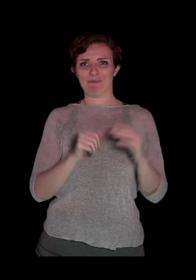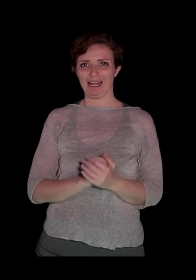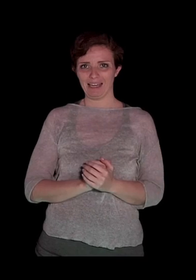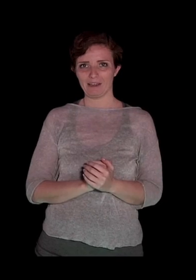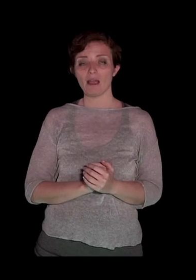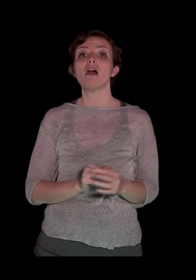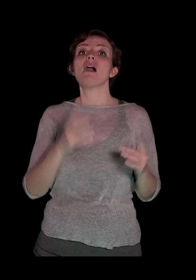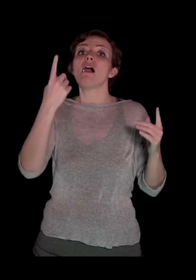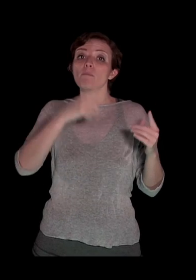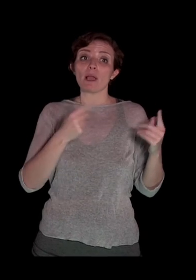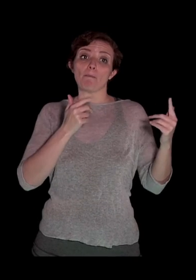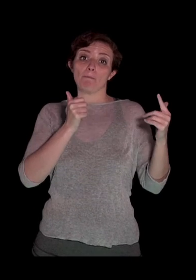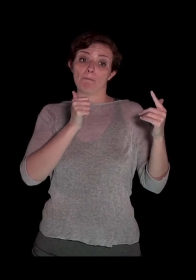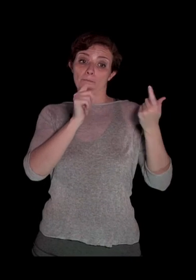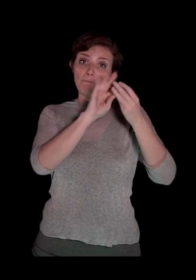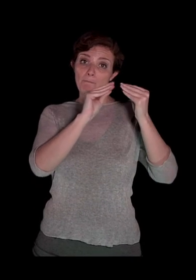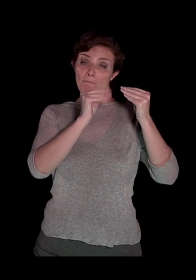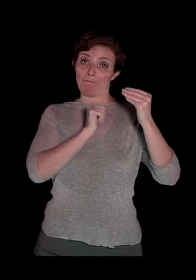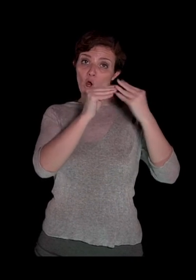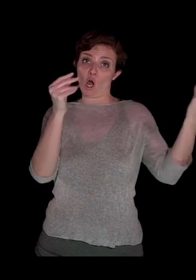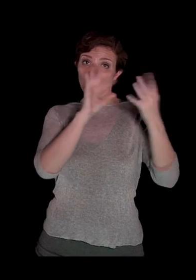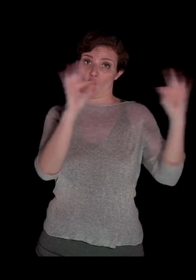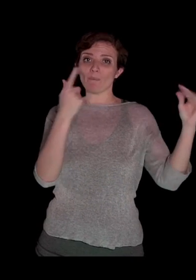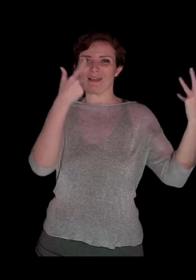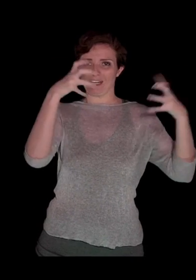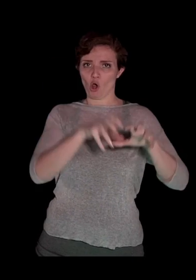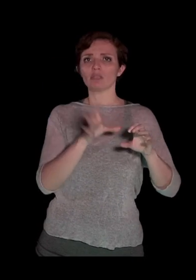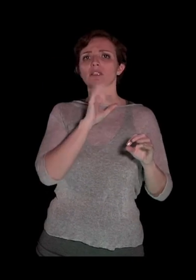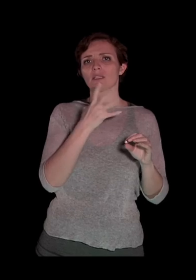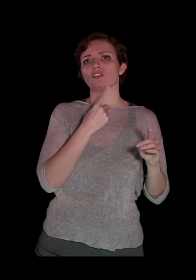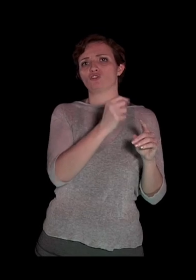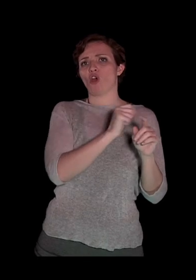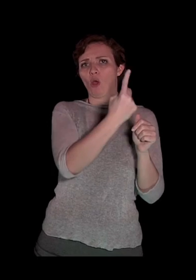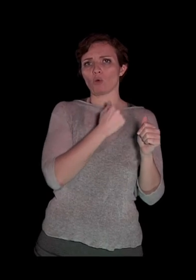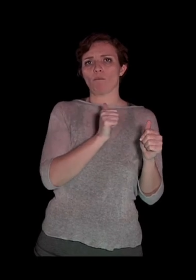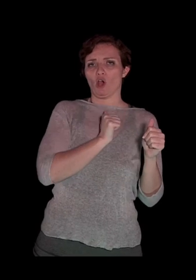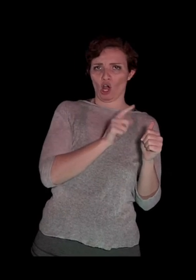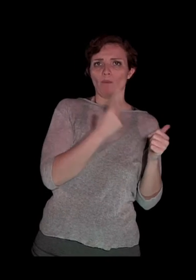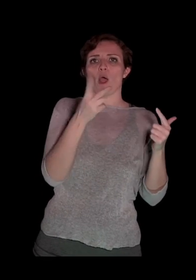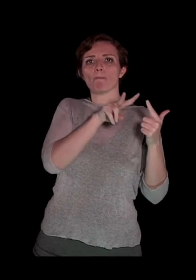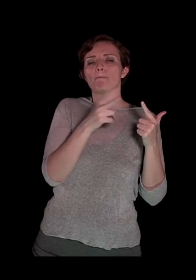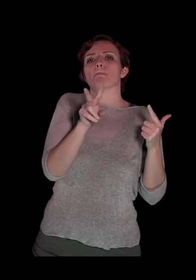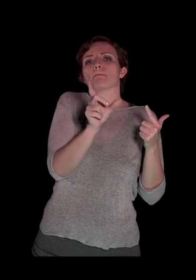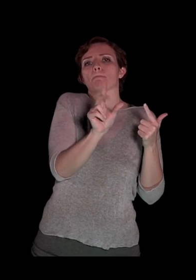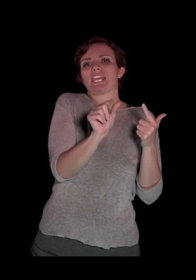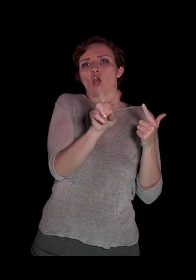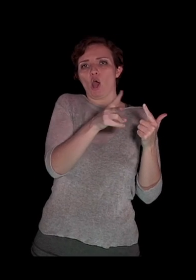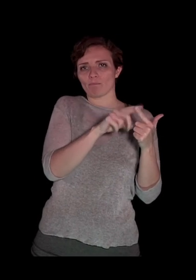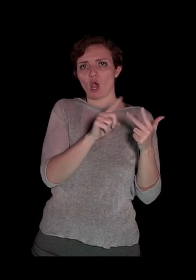I polinomi così ridotti, se costituiti da un termine si chiamano monomi, due termini binomi, tre termini trinomi, quattro quadrinomi e così via.